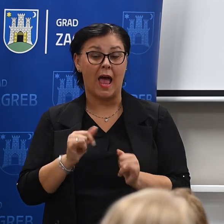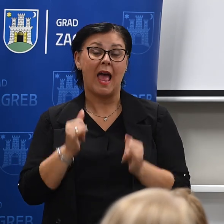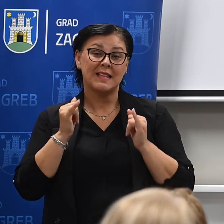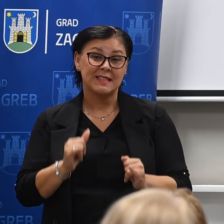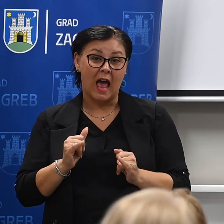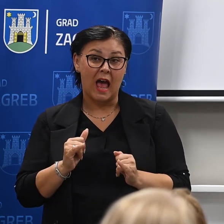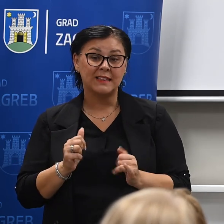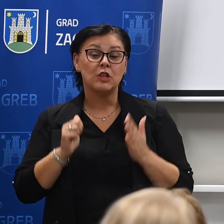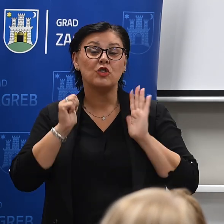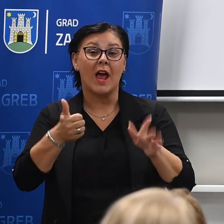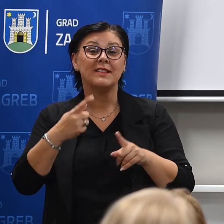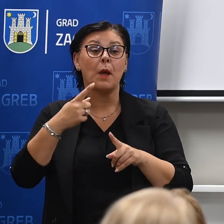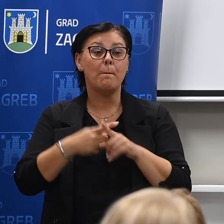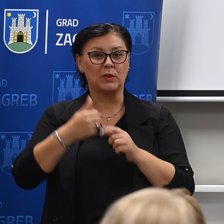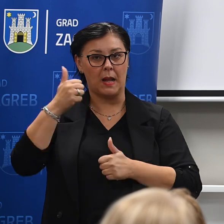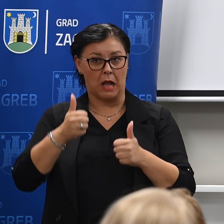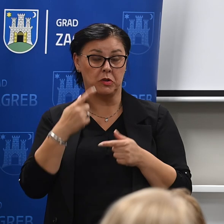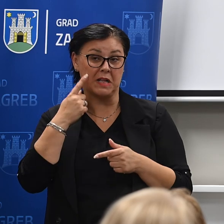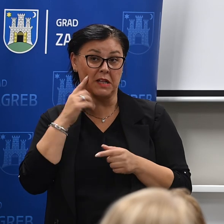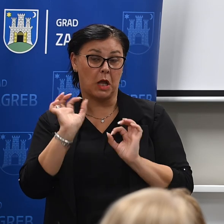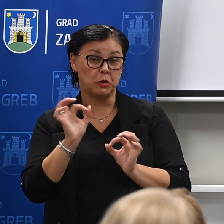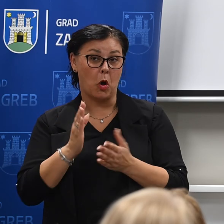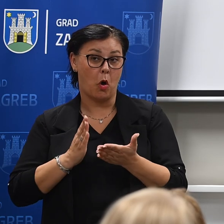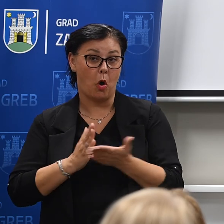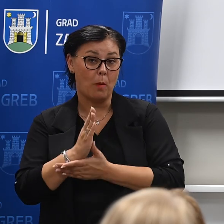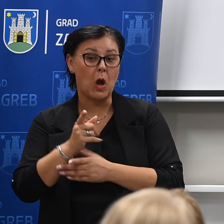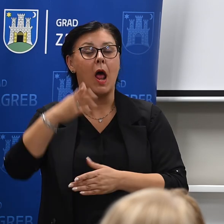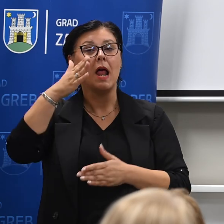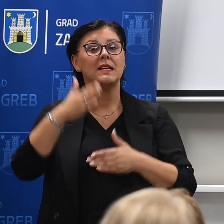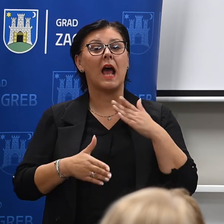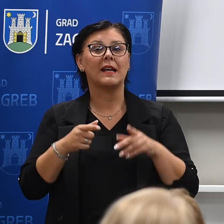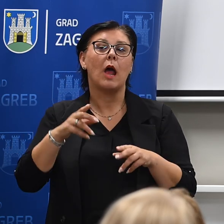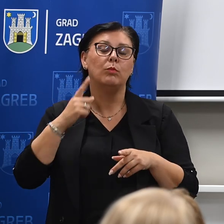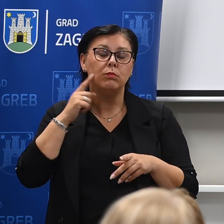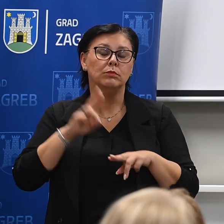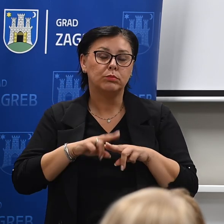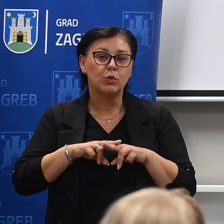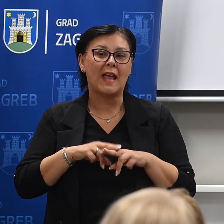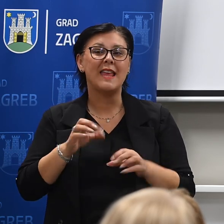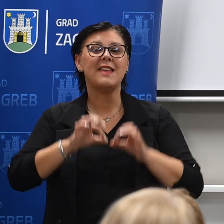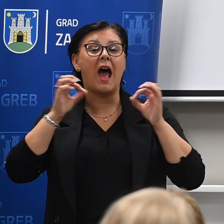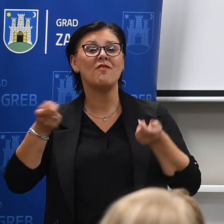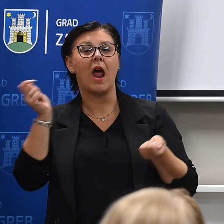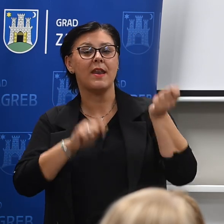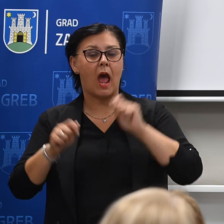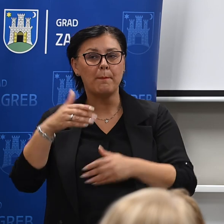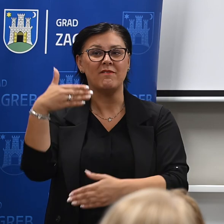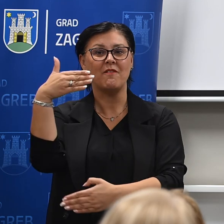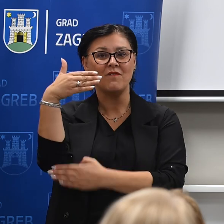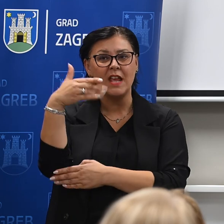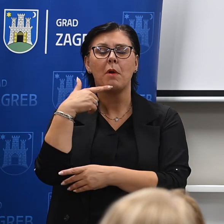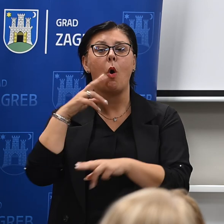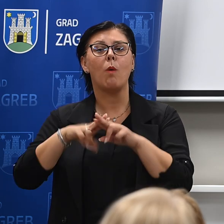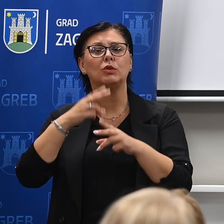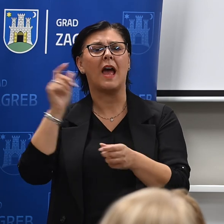sada šesti natječaj izgleda ide ok i nadam se da ćemo konačno imati odluku o janu nabavi pa bi imali onda firme koje bi radili čišćenje